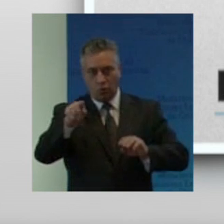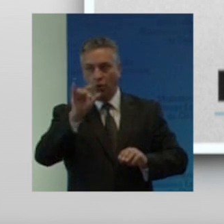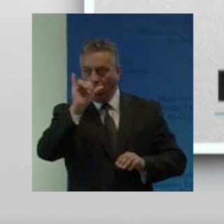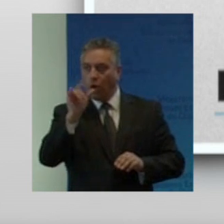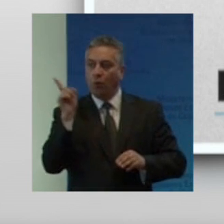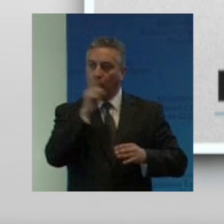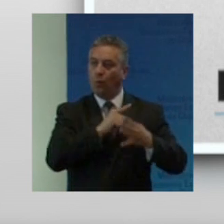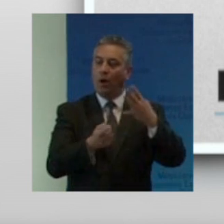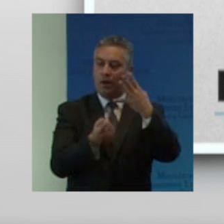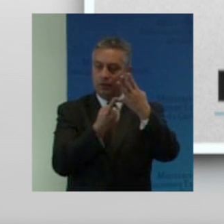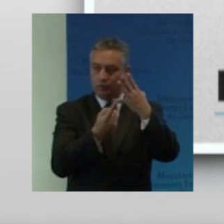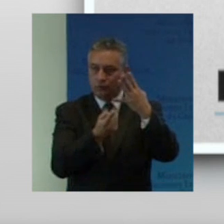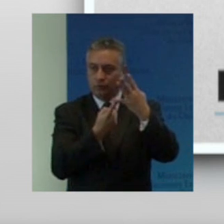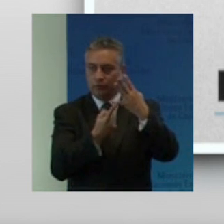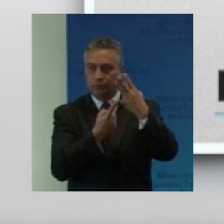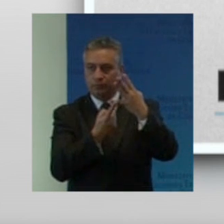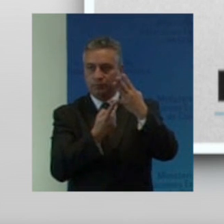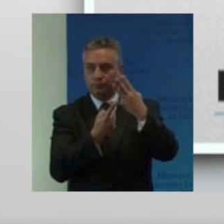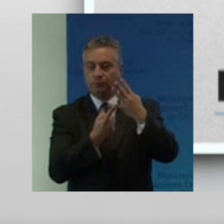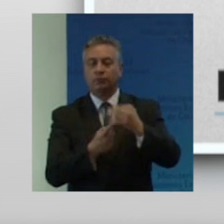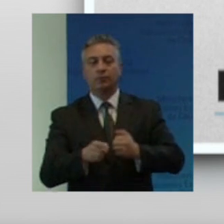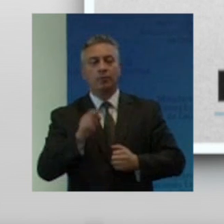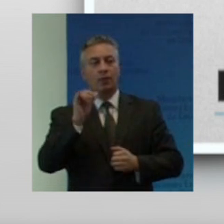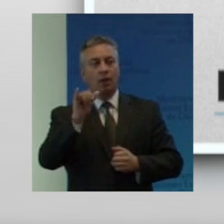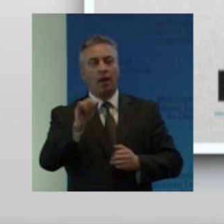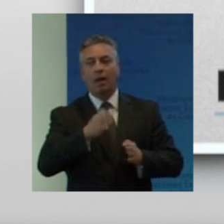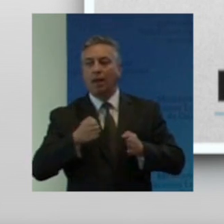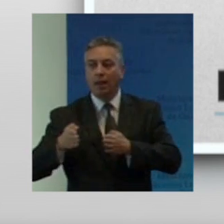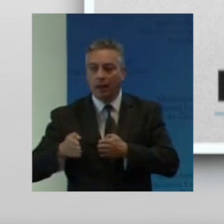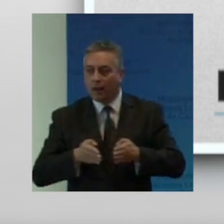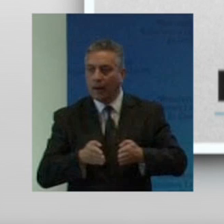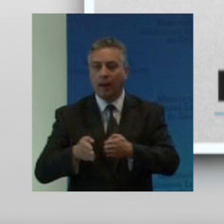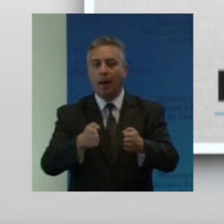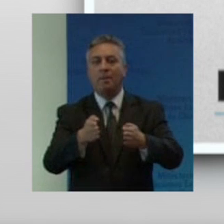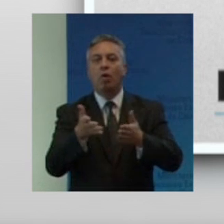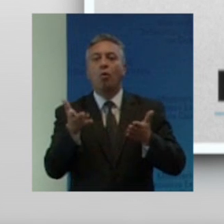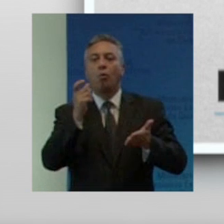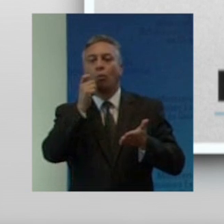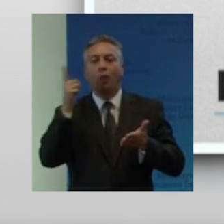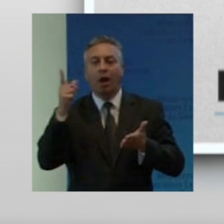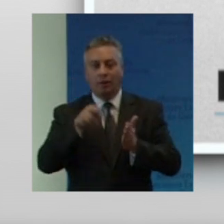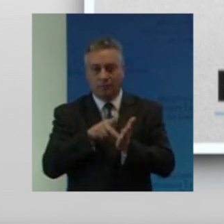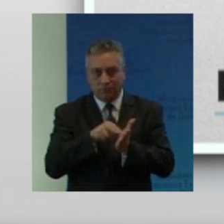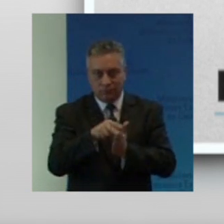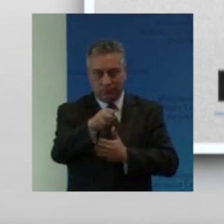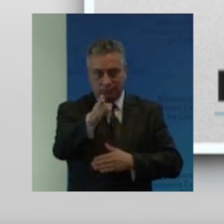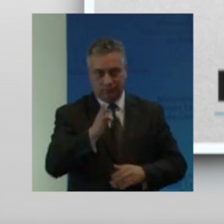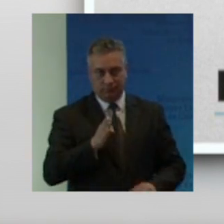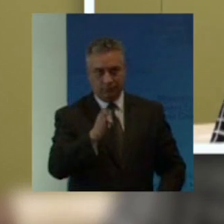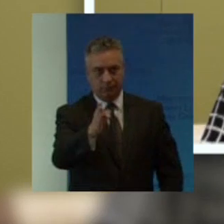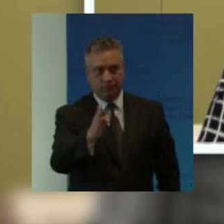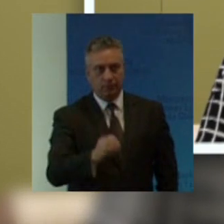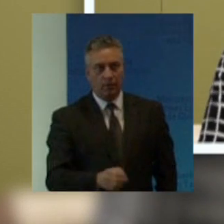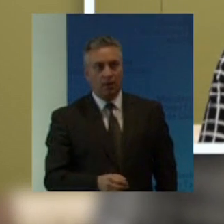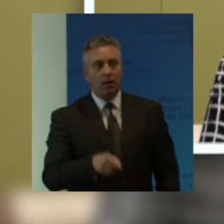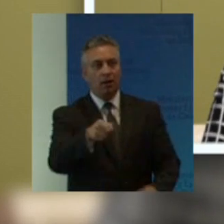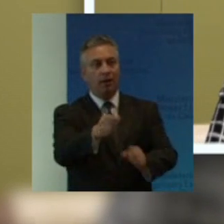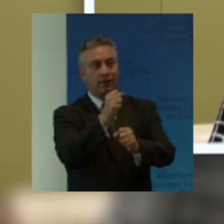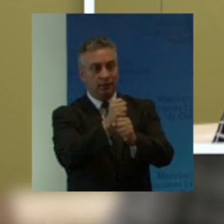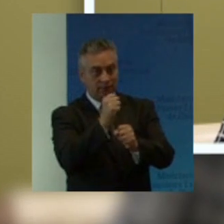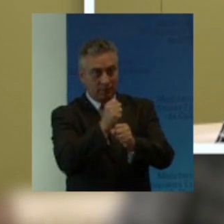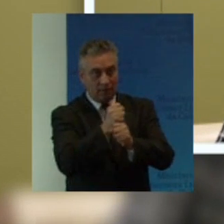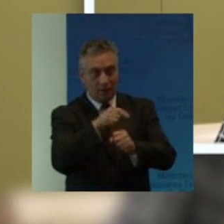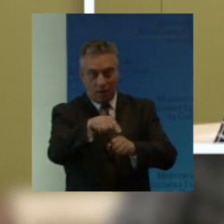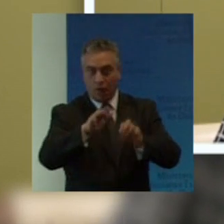finalmente el camino a seguir el trabajo de